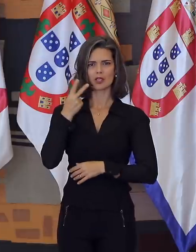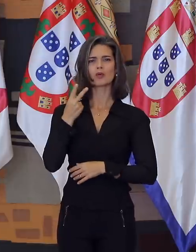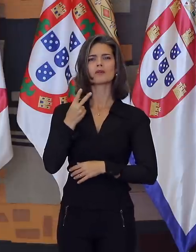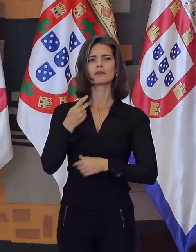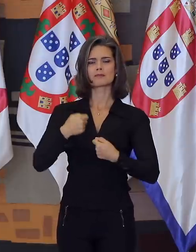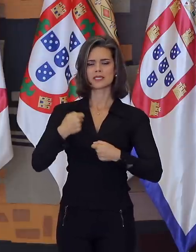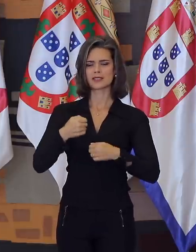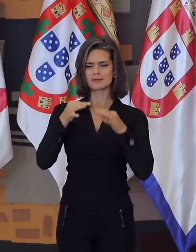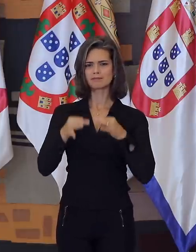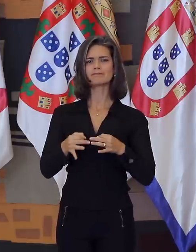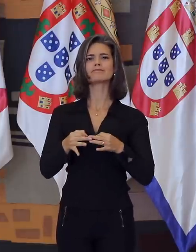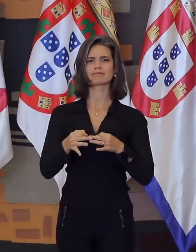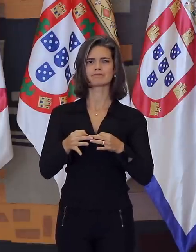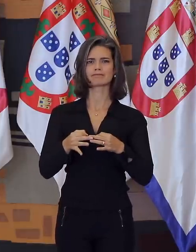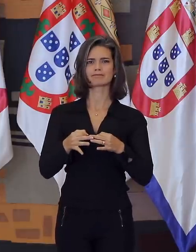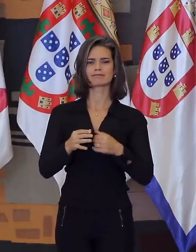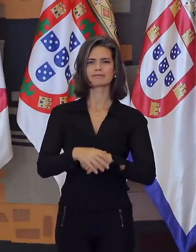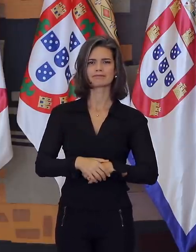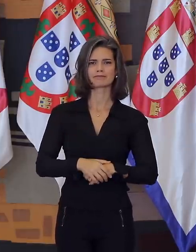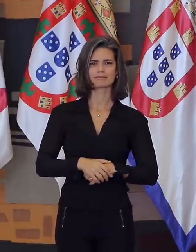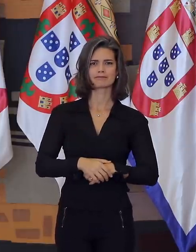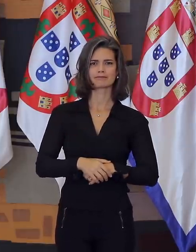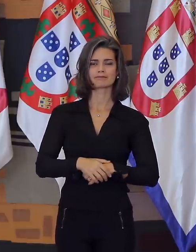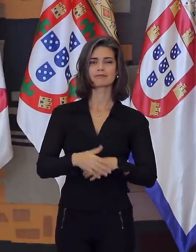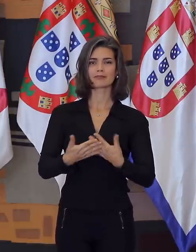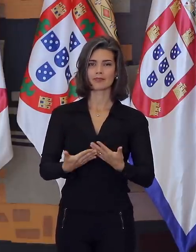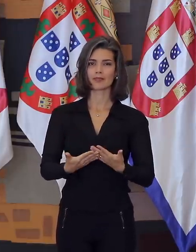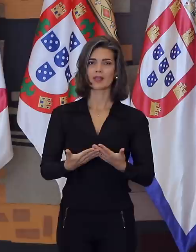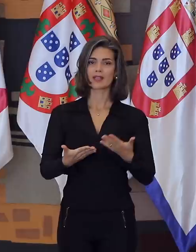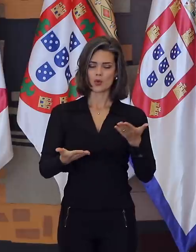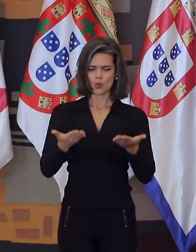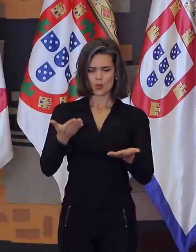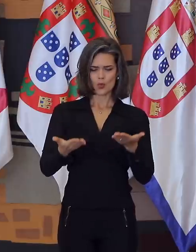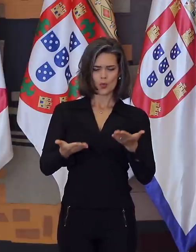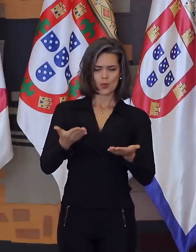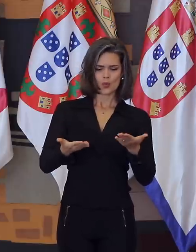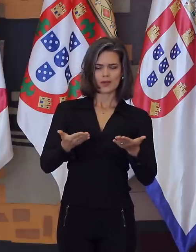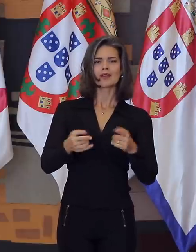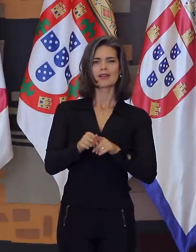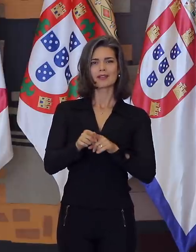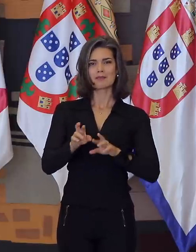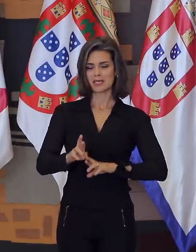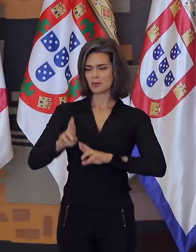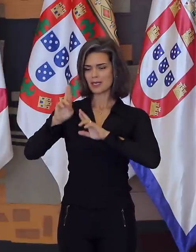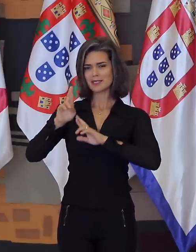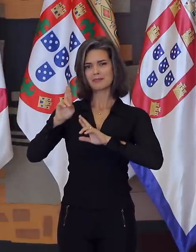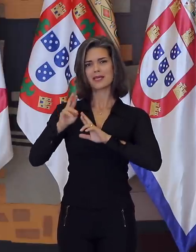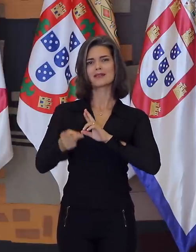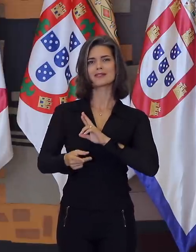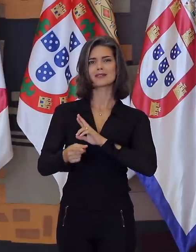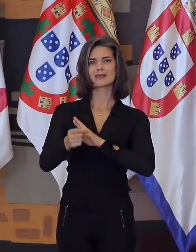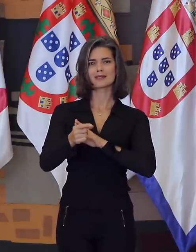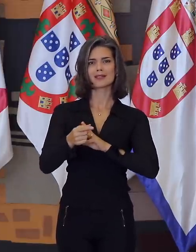sacrifícios envolvidos nessa escolha. E é nesse equilíbrio, é nessa esperança equilibrista, que a